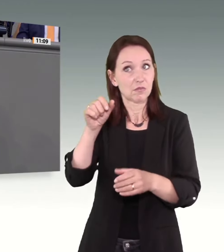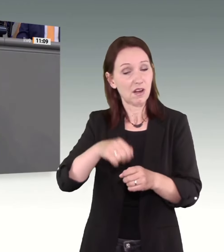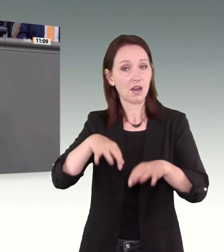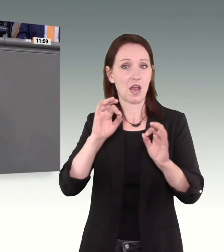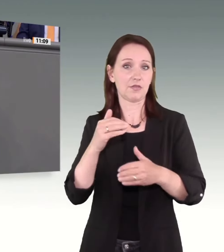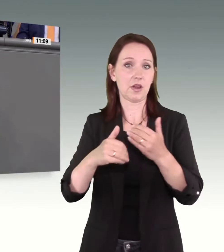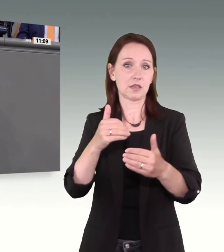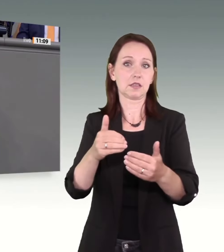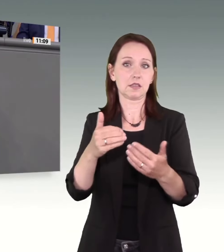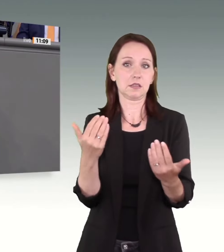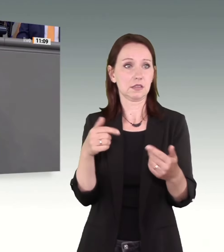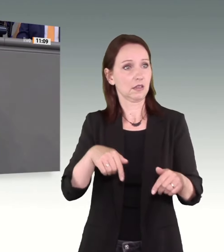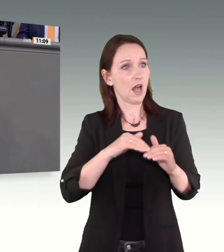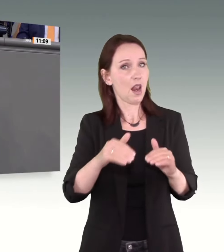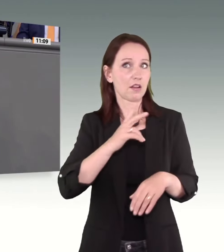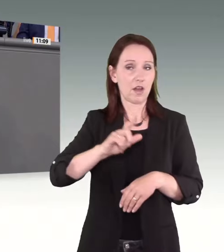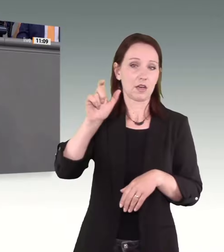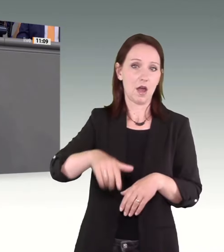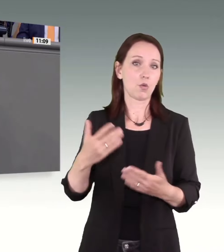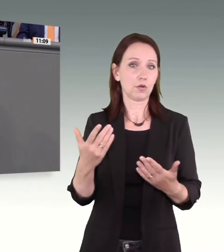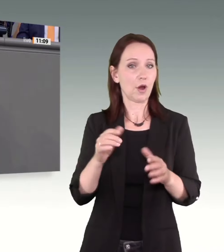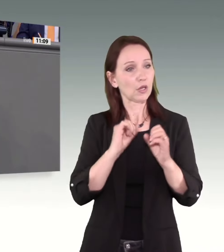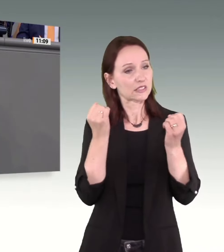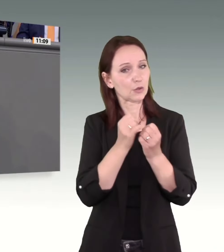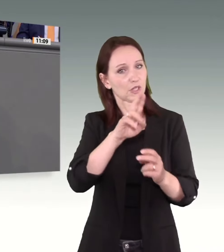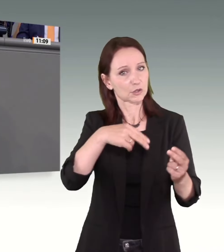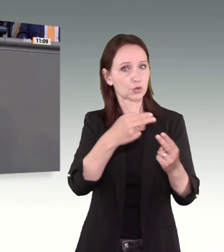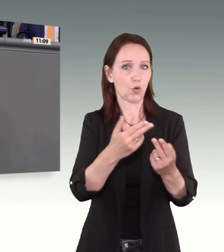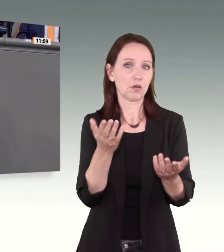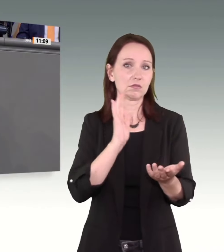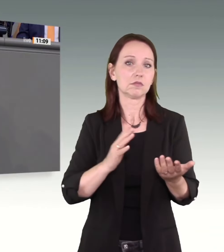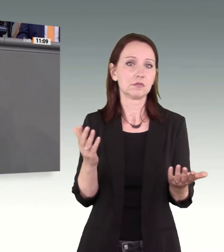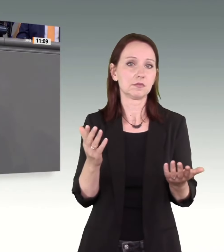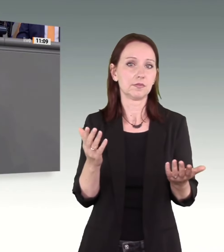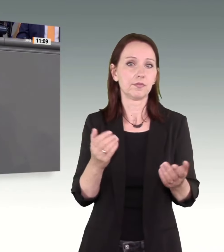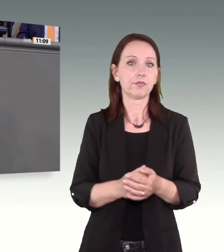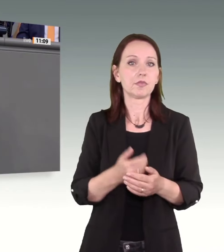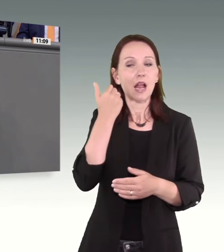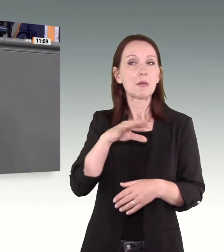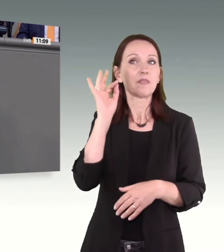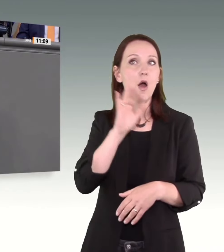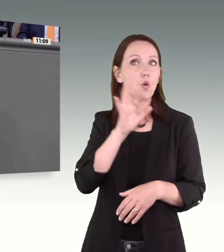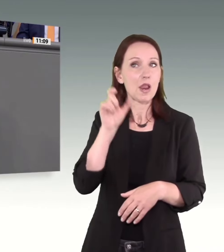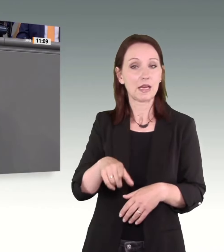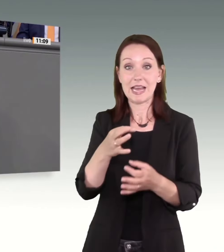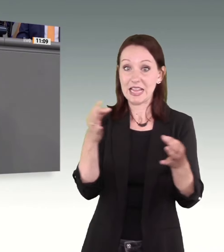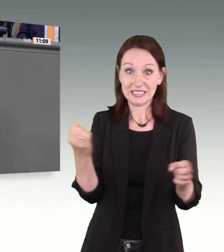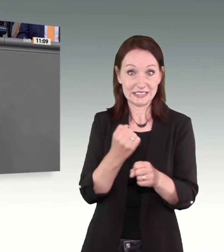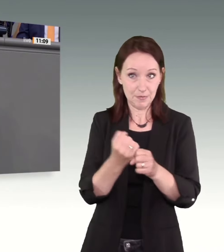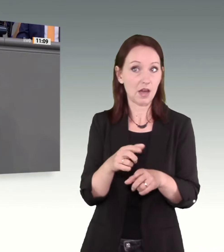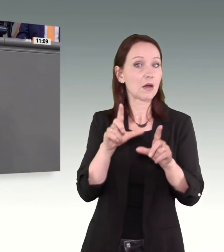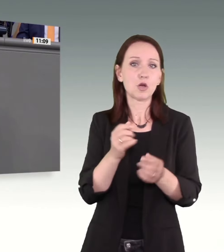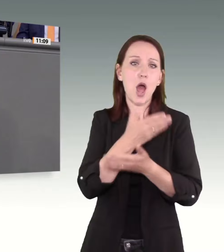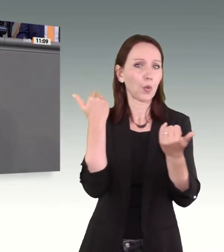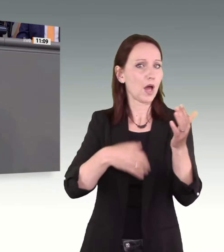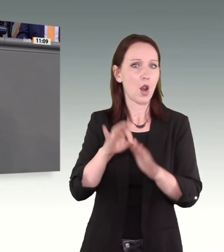bringen, auf was dieses Land wartet und was den Situationen entsprechend angemessen ist. Und liebe Frau Kollegin, nichts tun ist